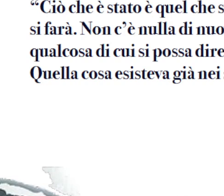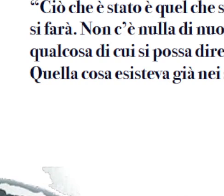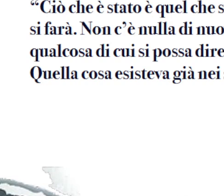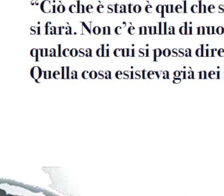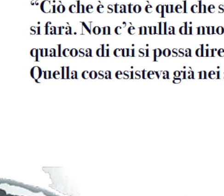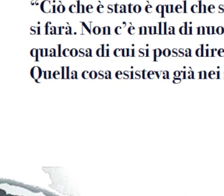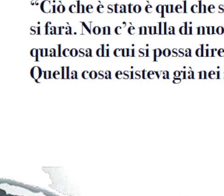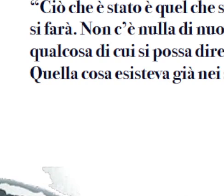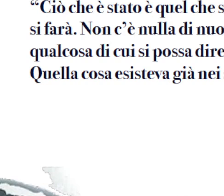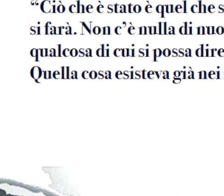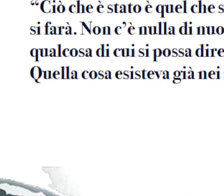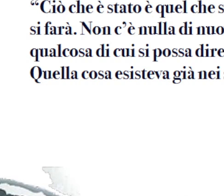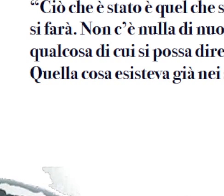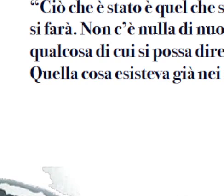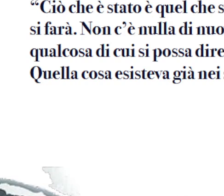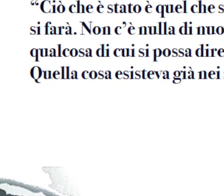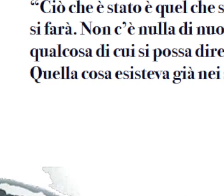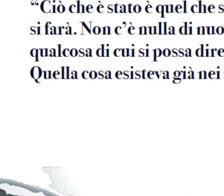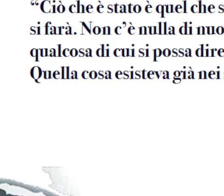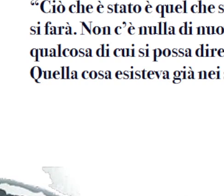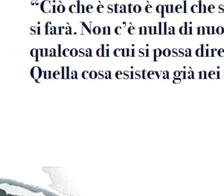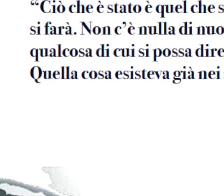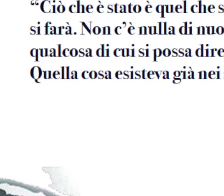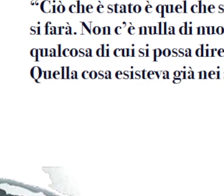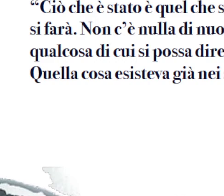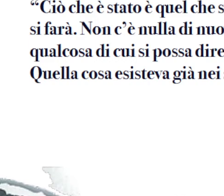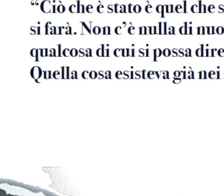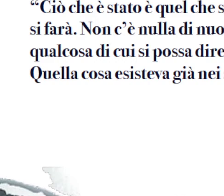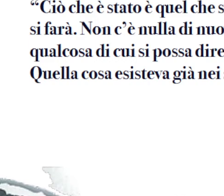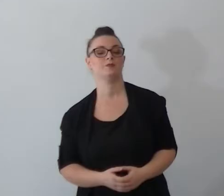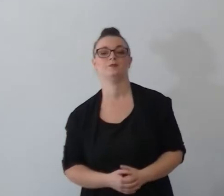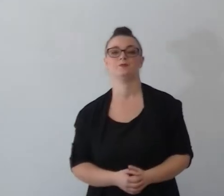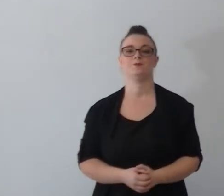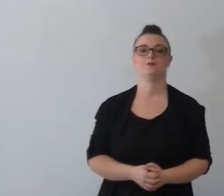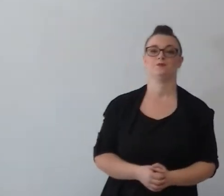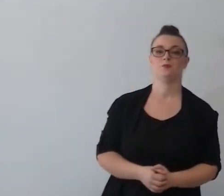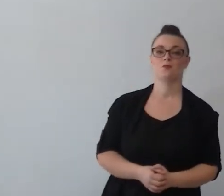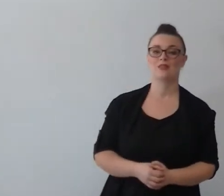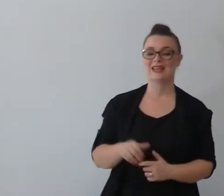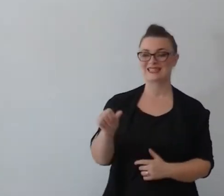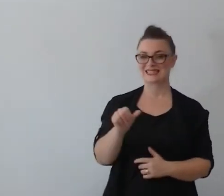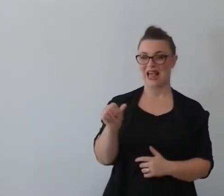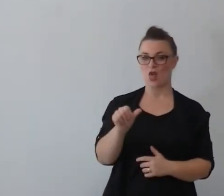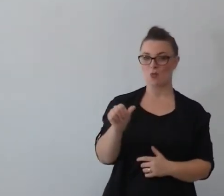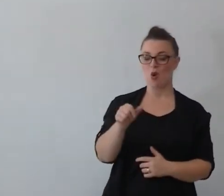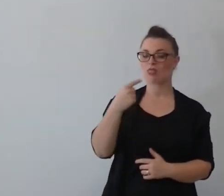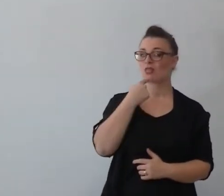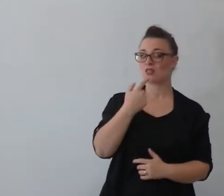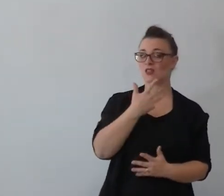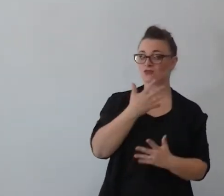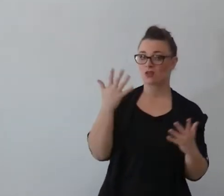esiste quella cosa esisteva già nei secoli che hanno preceduto Salomone lo dice bene guardate che qui